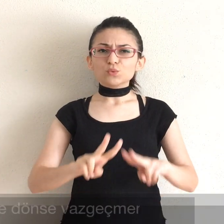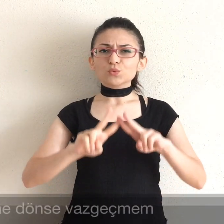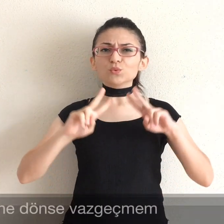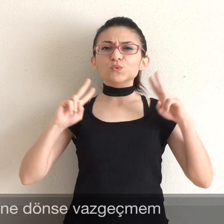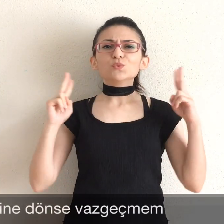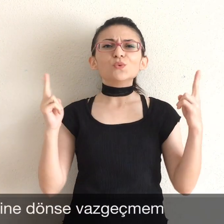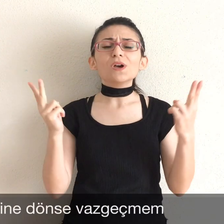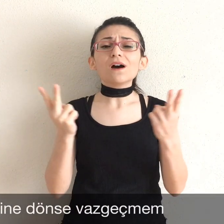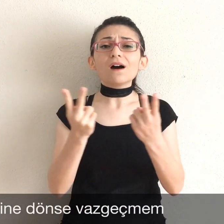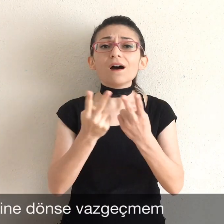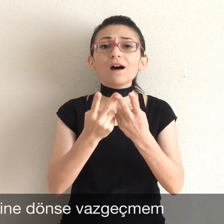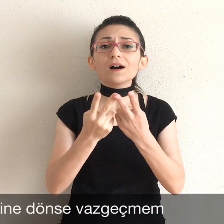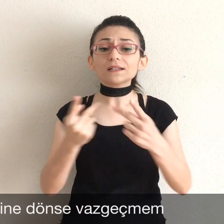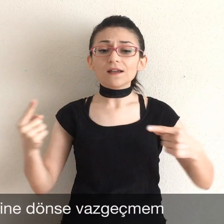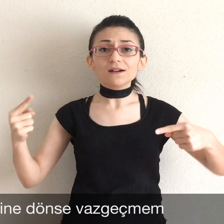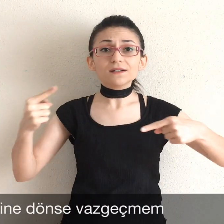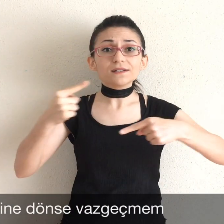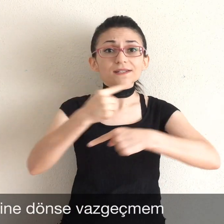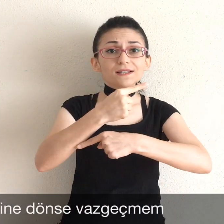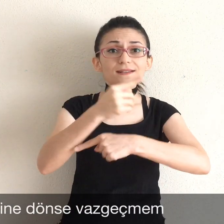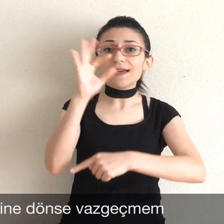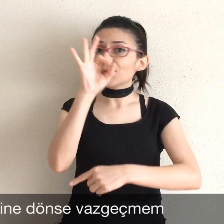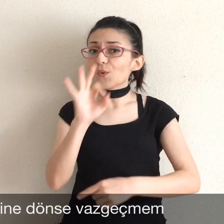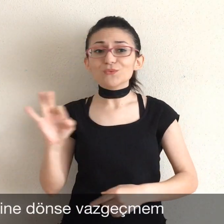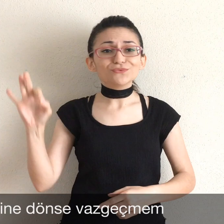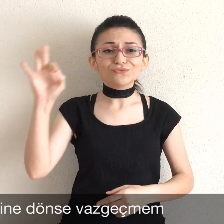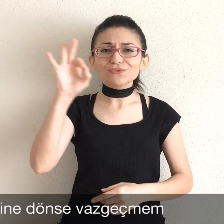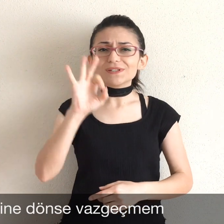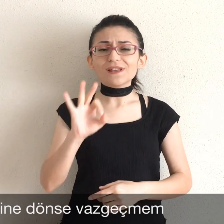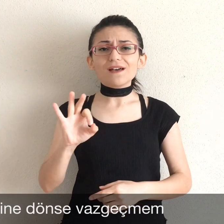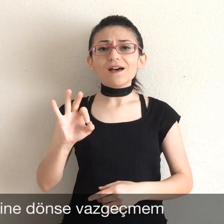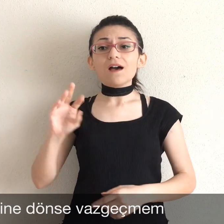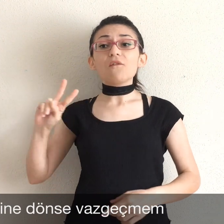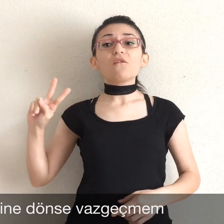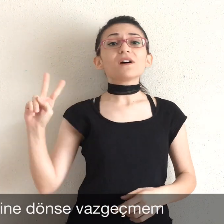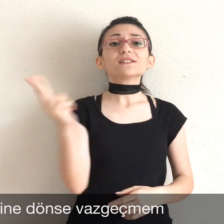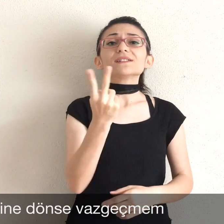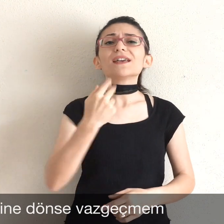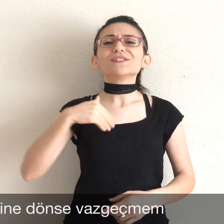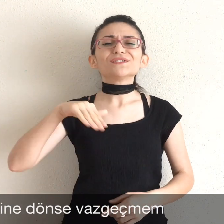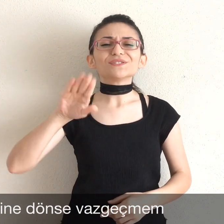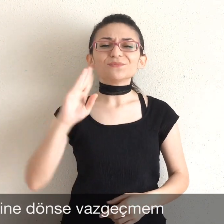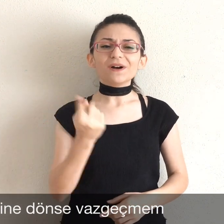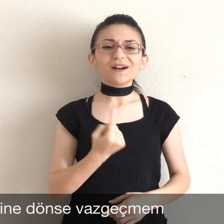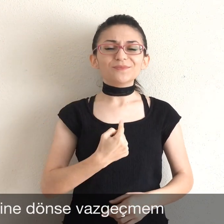Dünya tersine dönse vazgeçmem